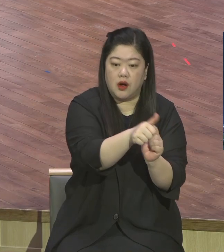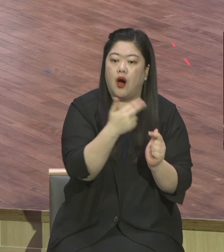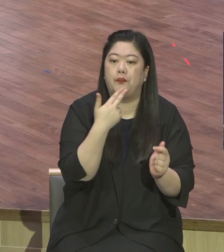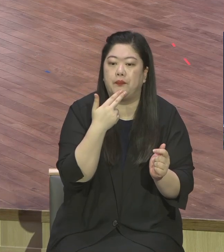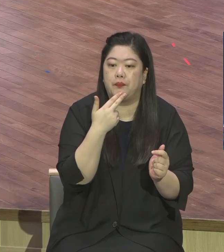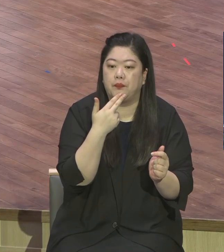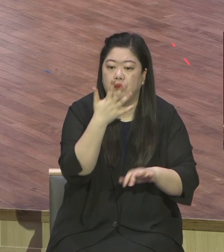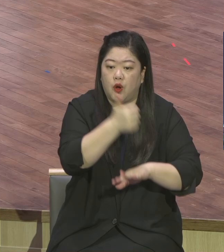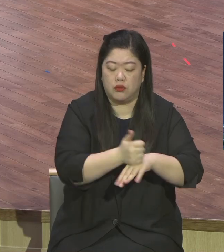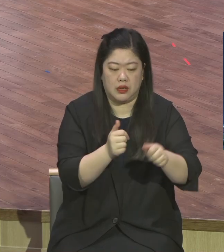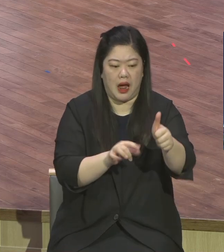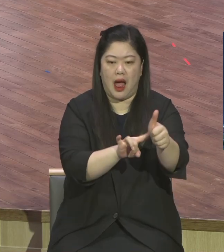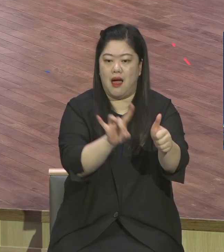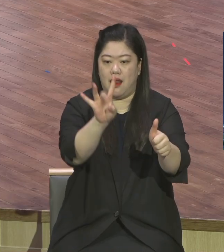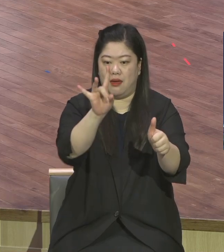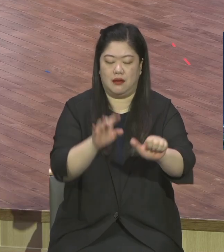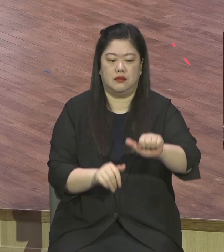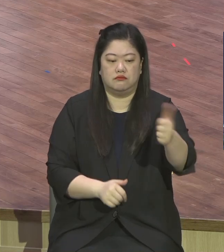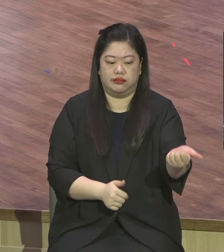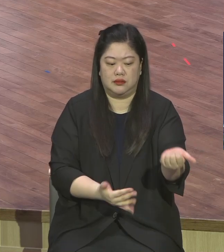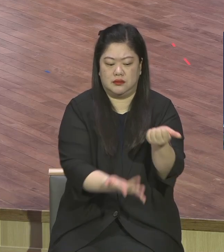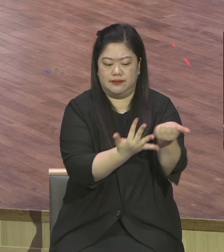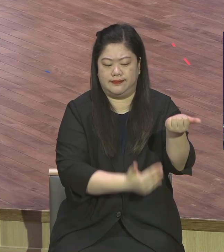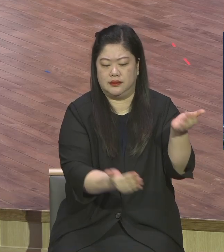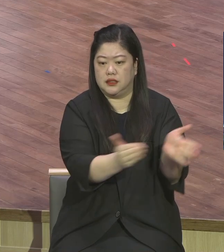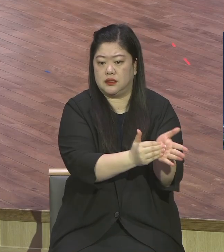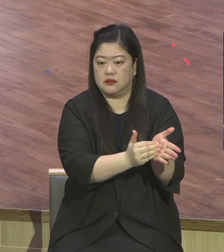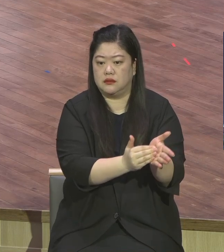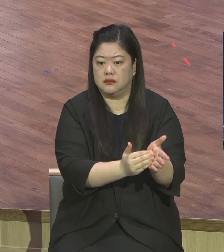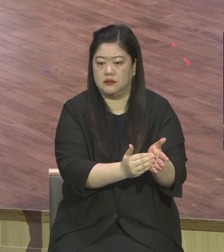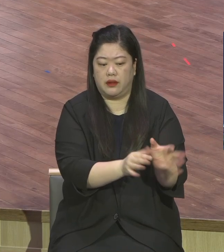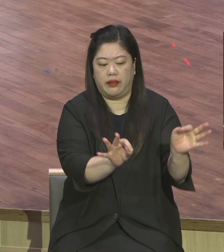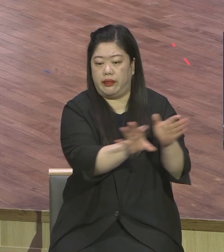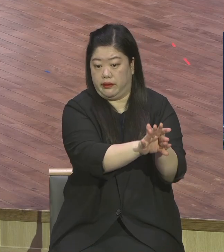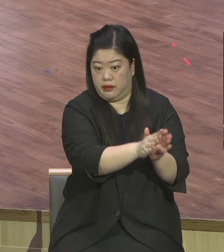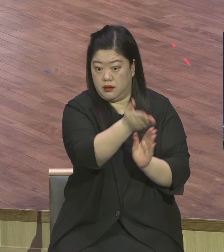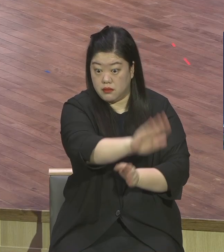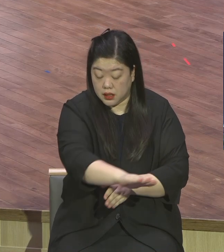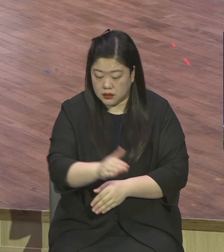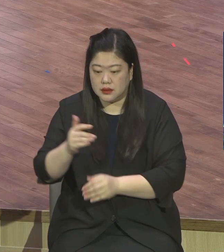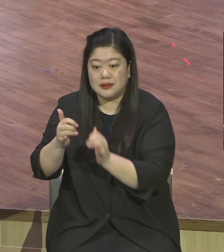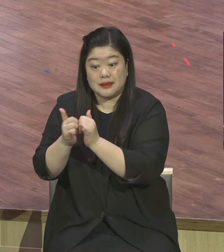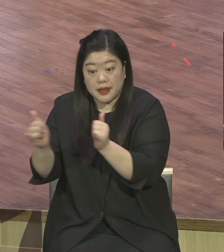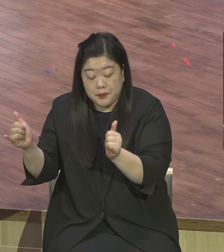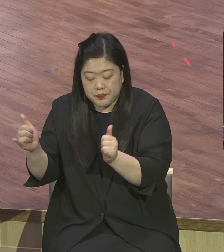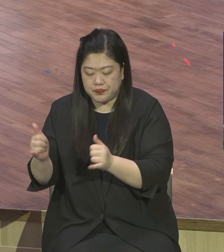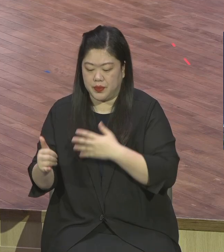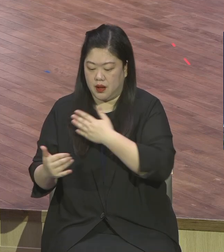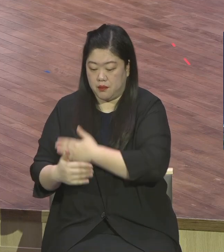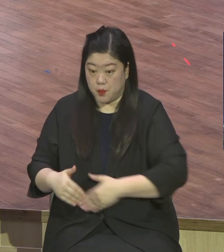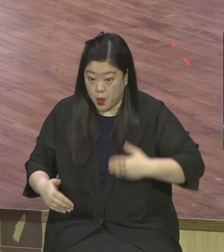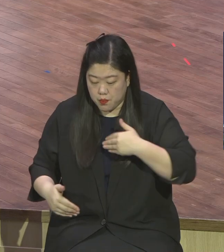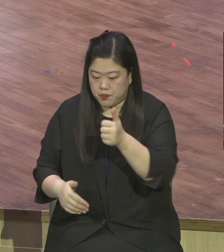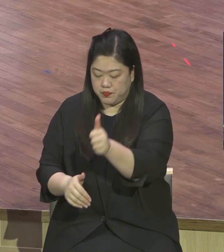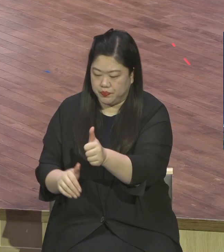아무런 의미가 없습니다. 육체와 영혼이 함께 있는 것이 인간이에요. 짐승은 그렇게